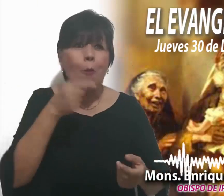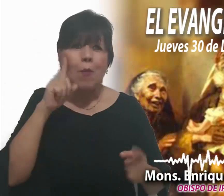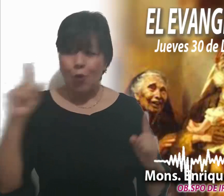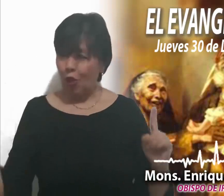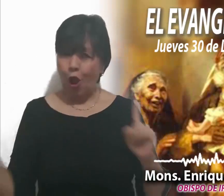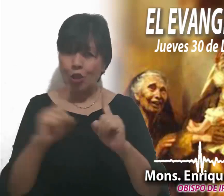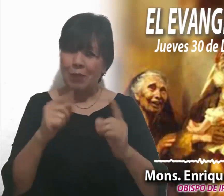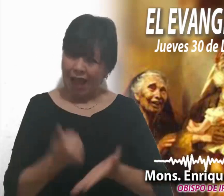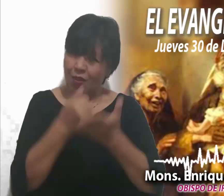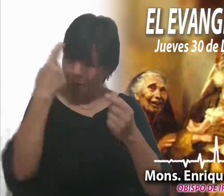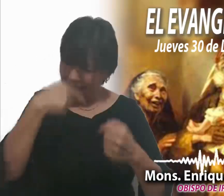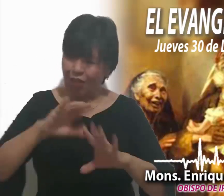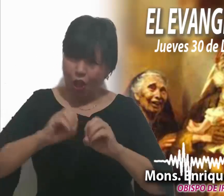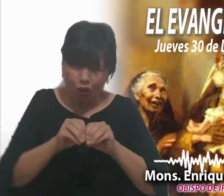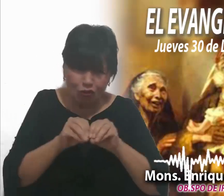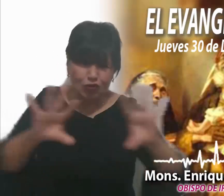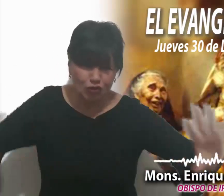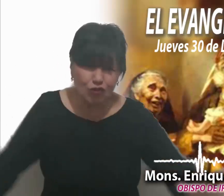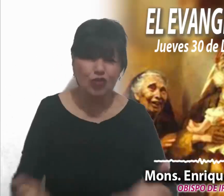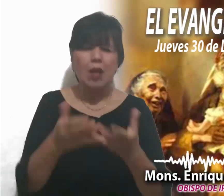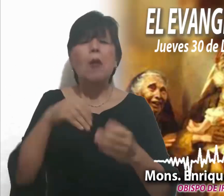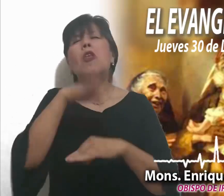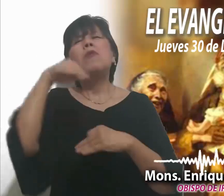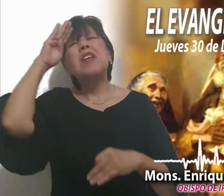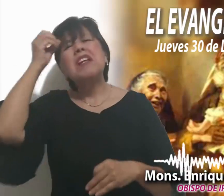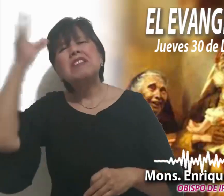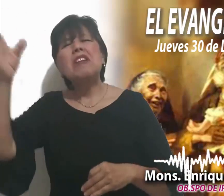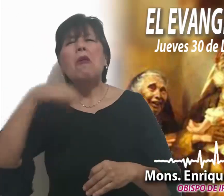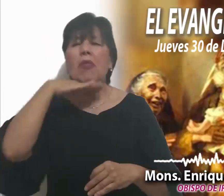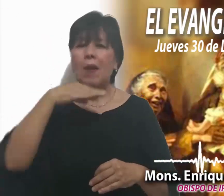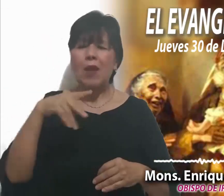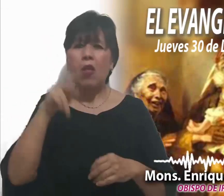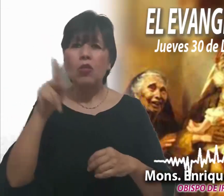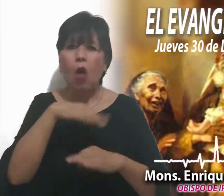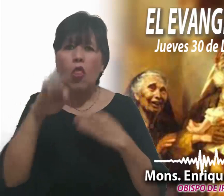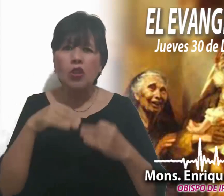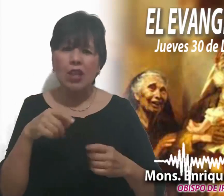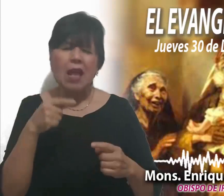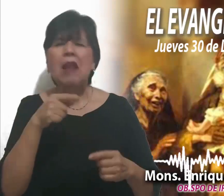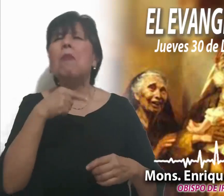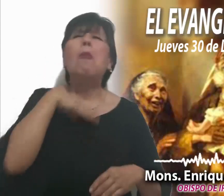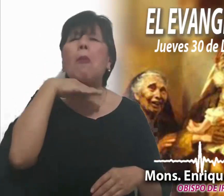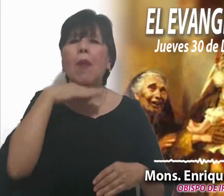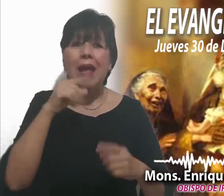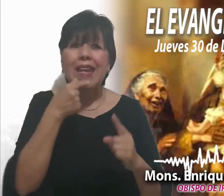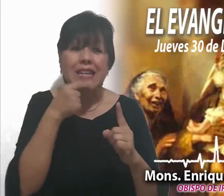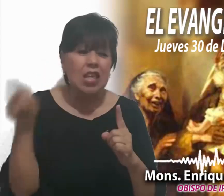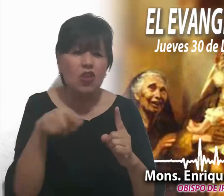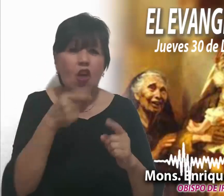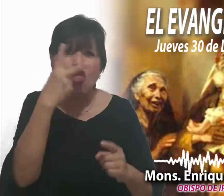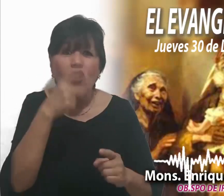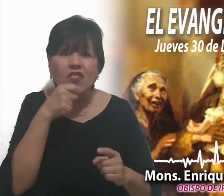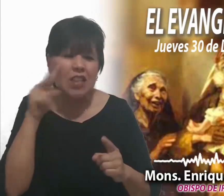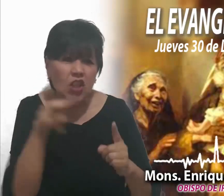Cuando puede pasar desapercibido, el pequeño niño es reconocido por los ancianos para dar certeza a nuestra esperanza.